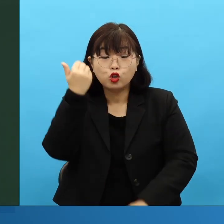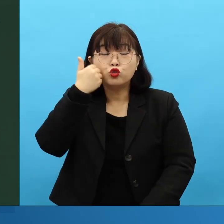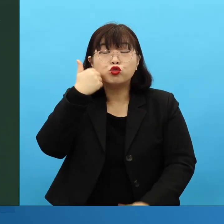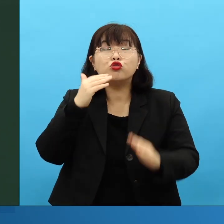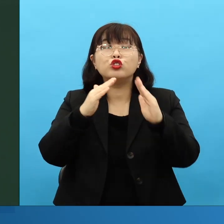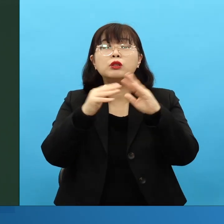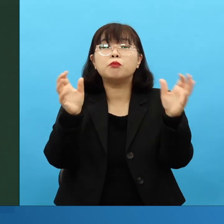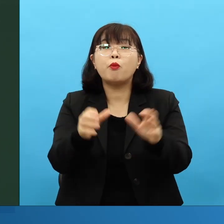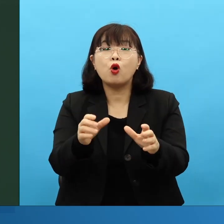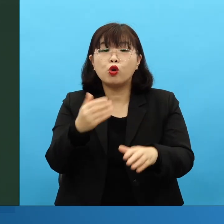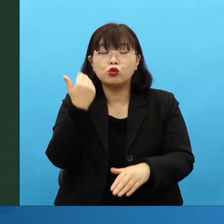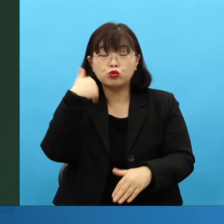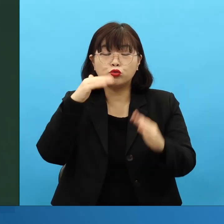그리고 실제 예수님께서,